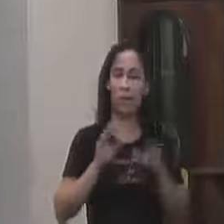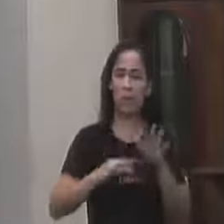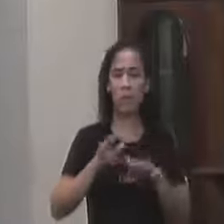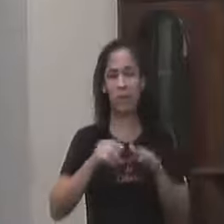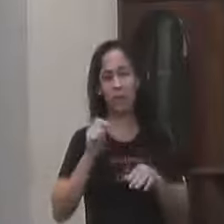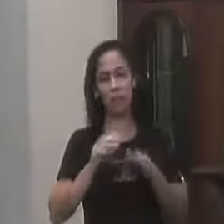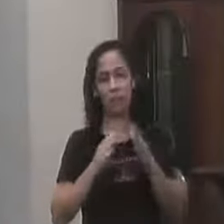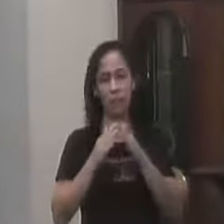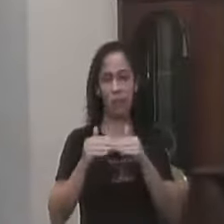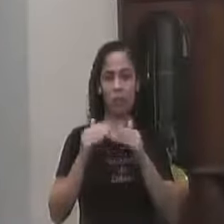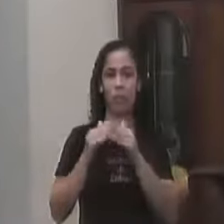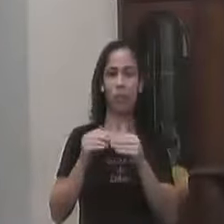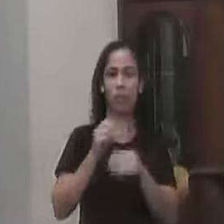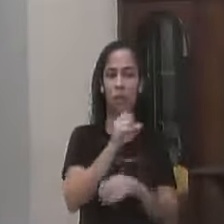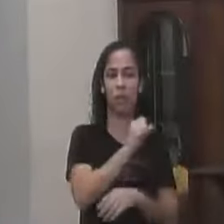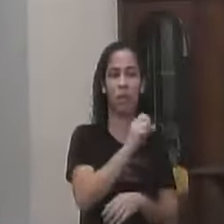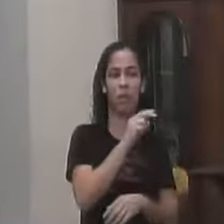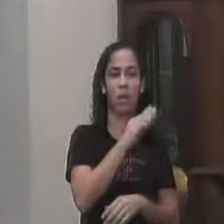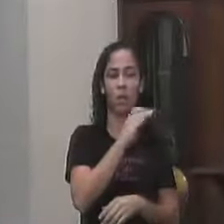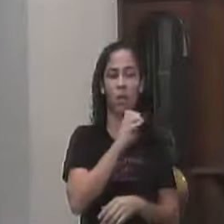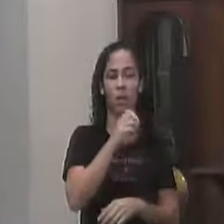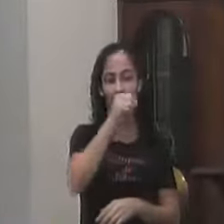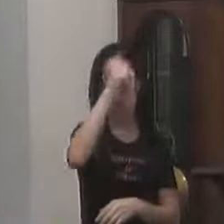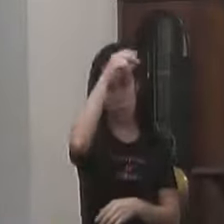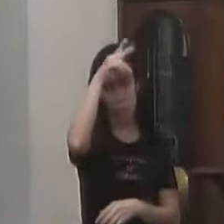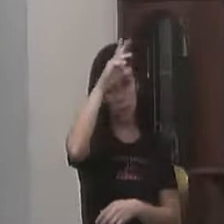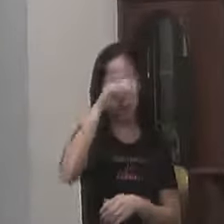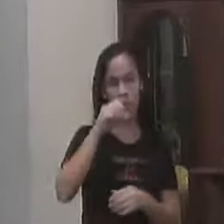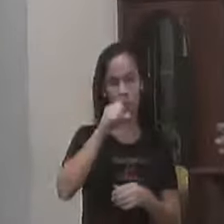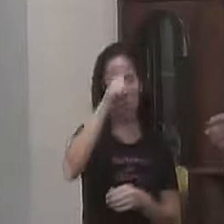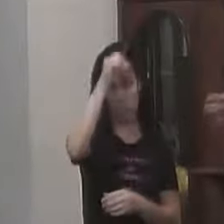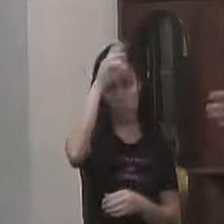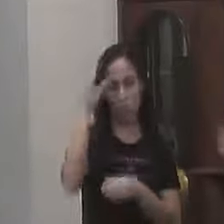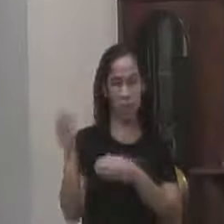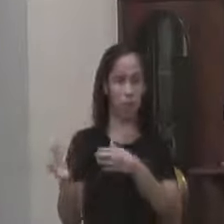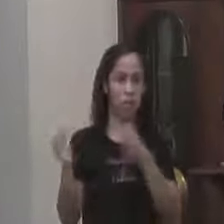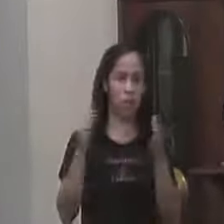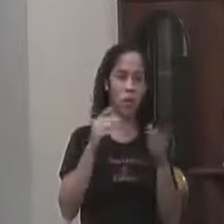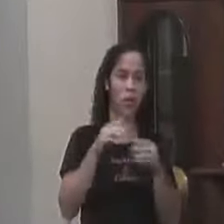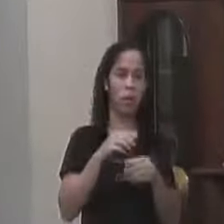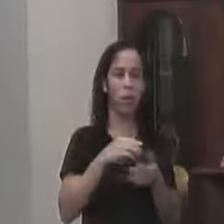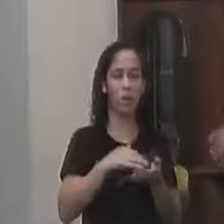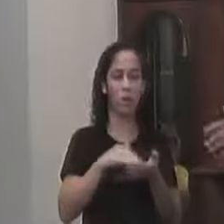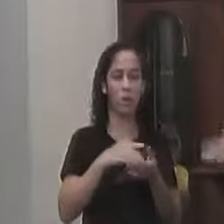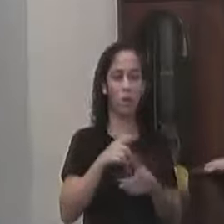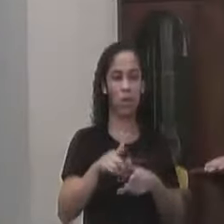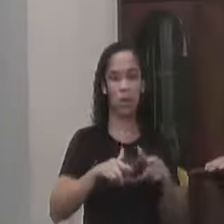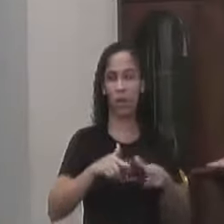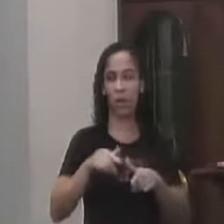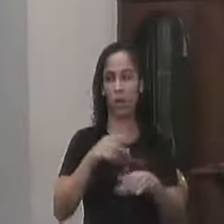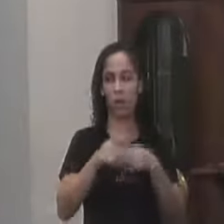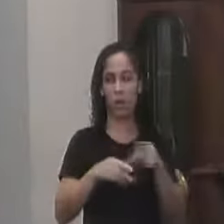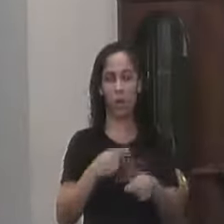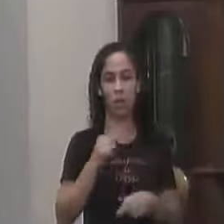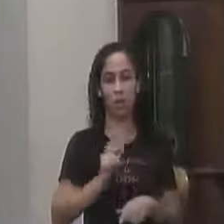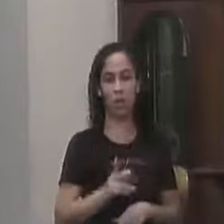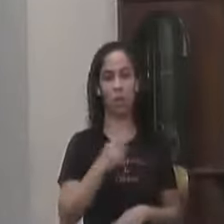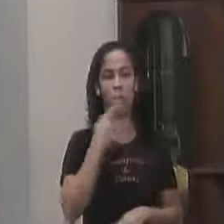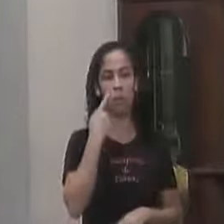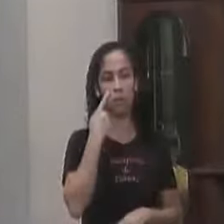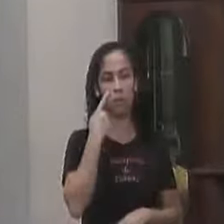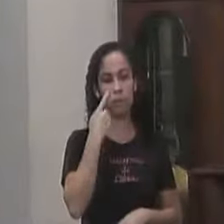Tudo que a gente pede A subprefeitura pede O prefeito manda O Caica também Sempre Atencioso